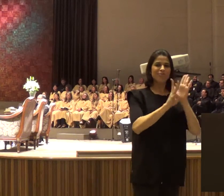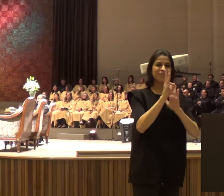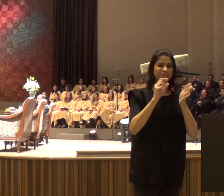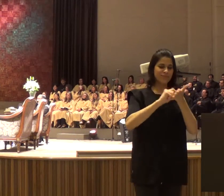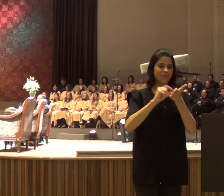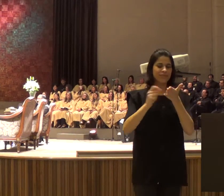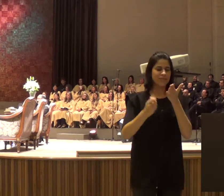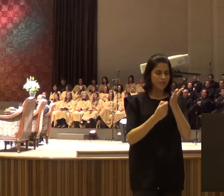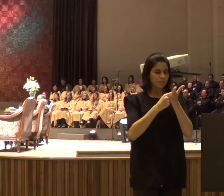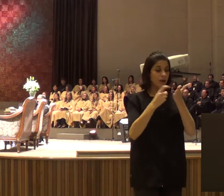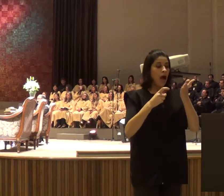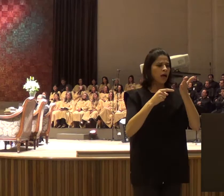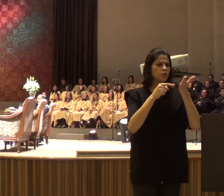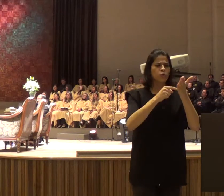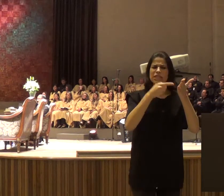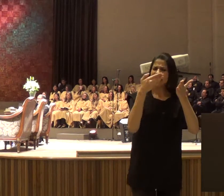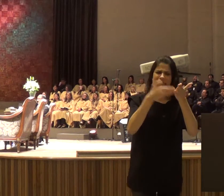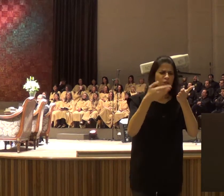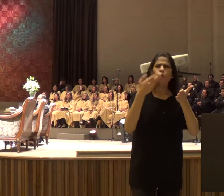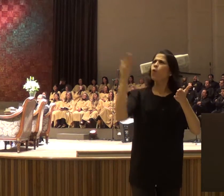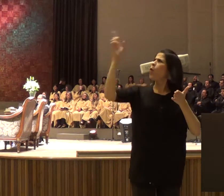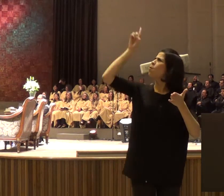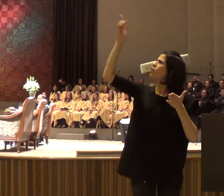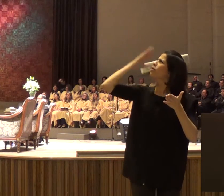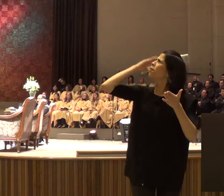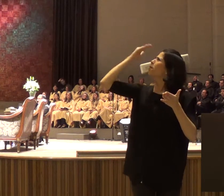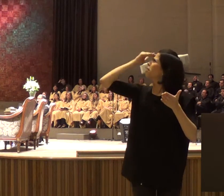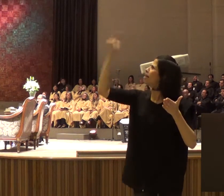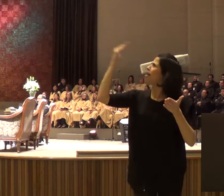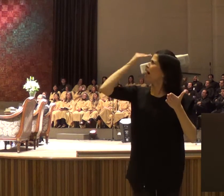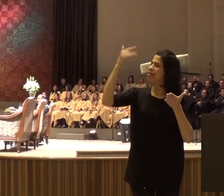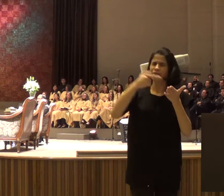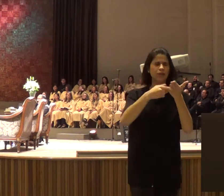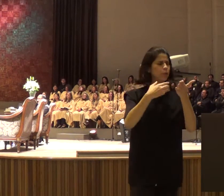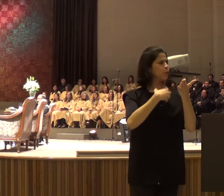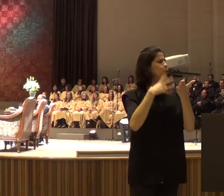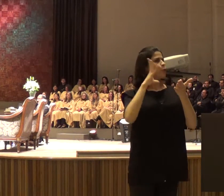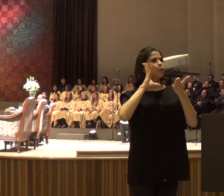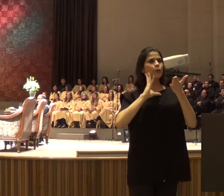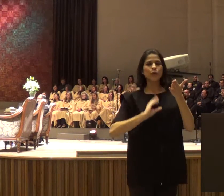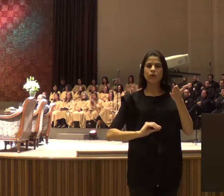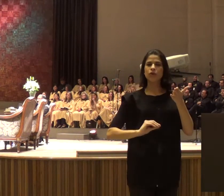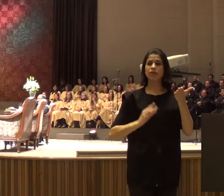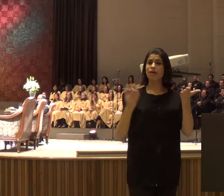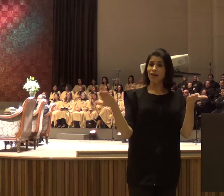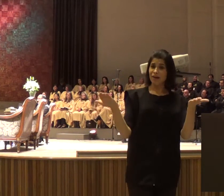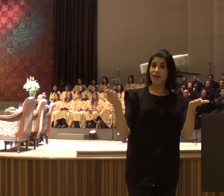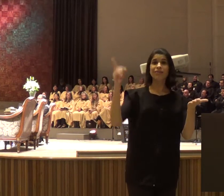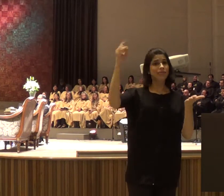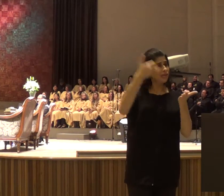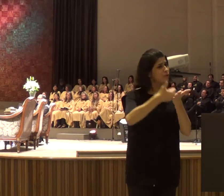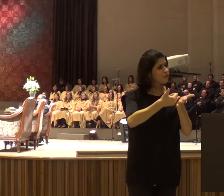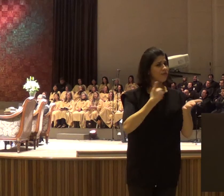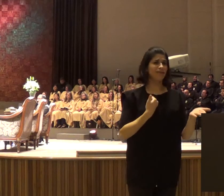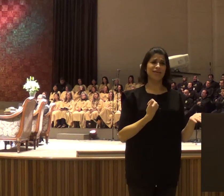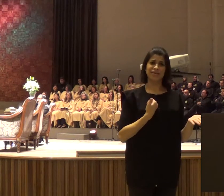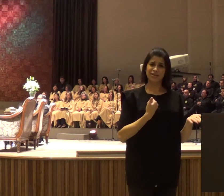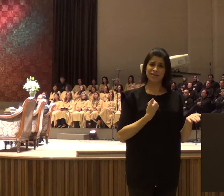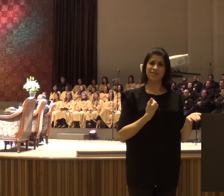esse era o que eu, precisava hoje, não é verdade isso, Deus está agindo, mas Ele, coloca a sua palavra,